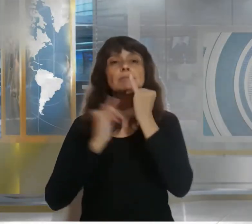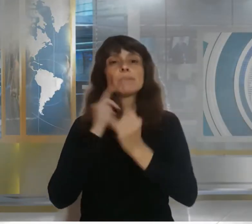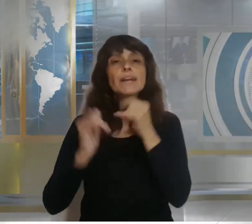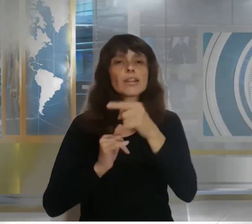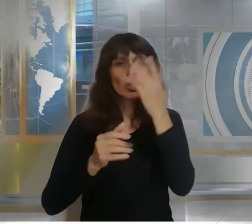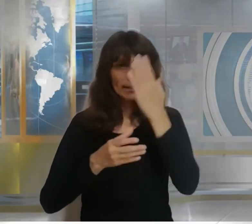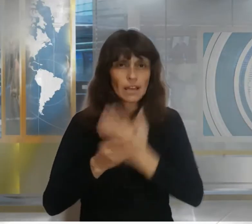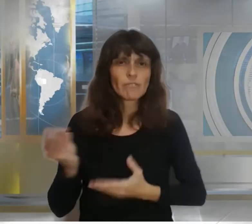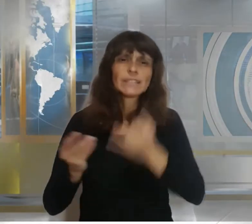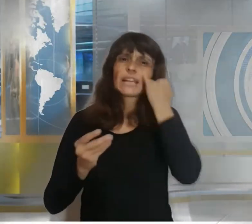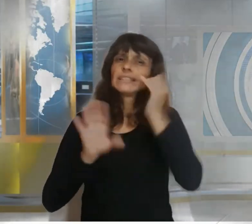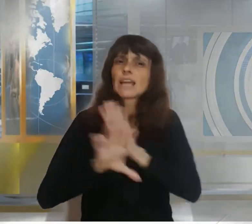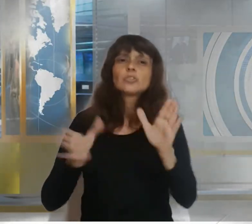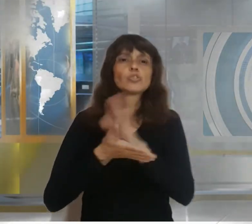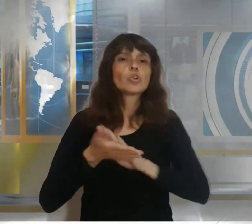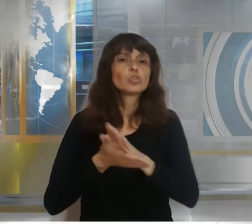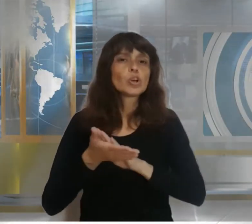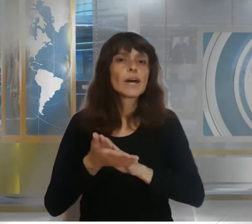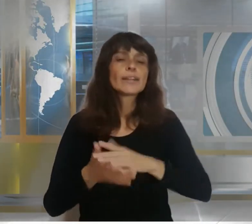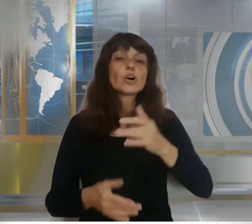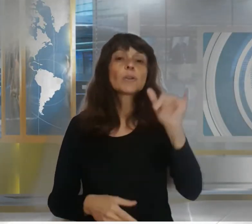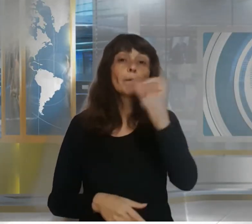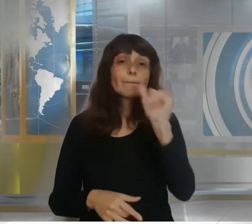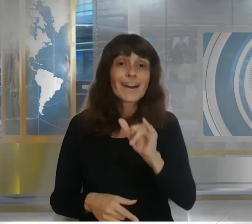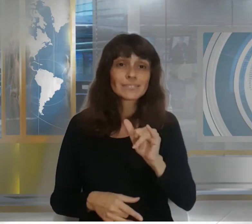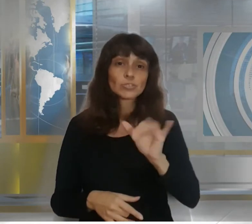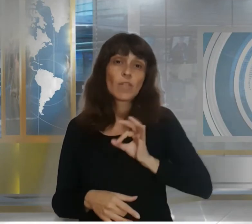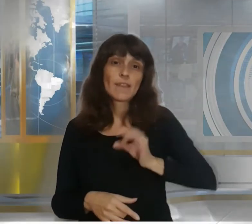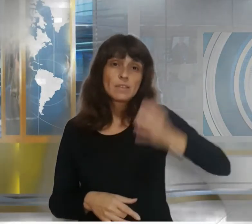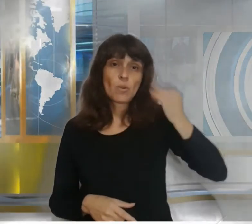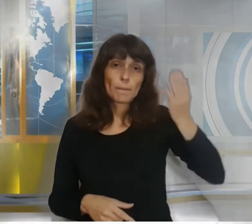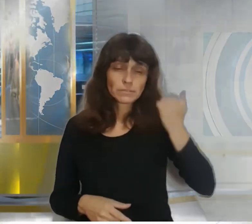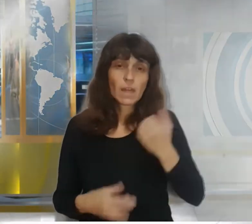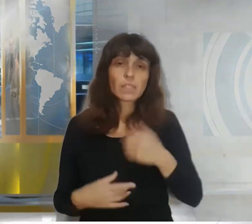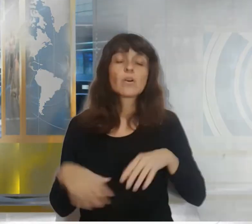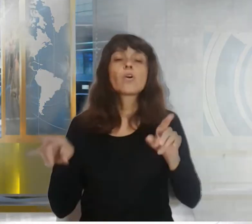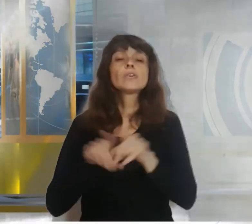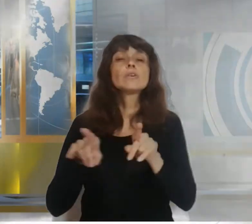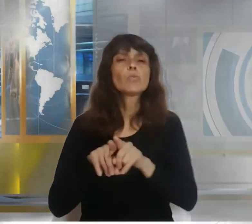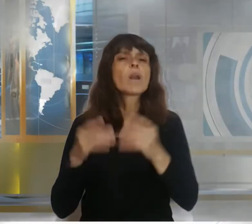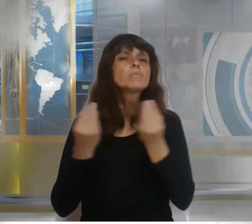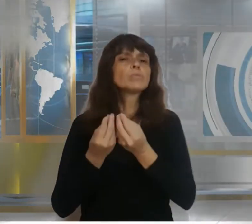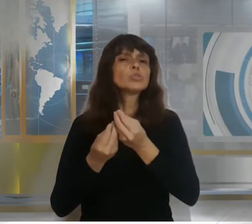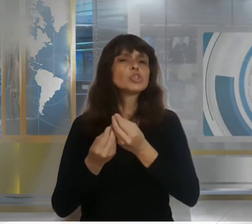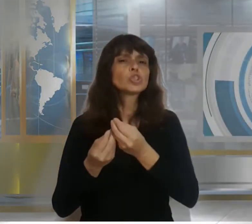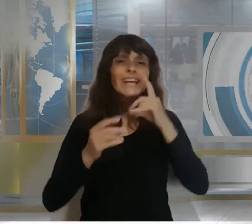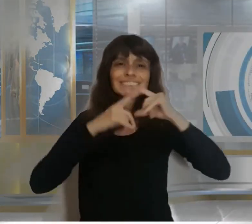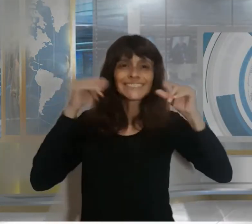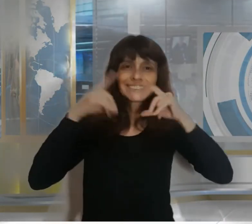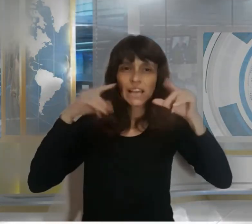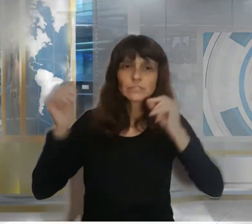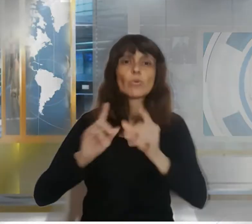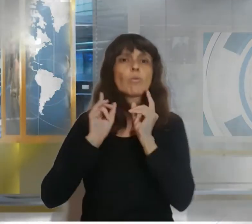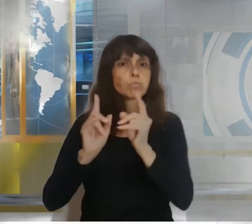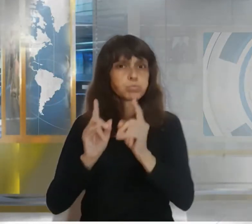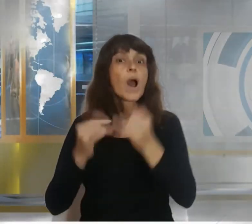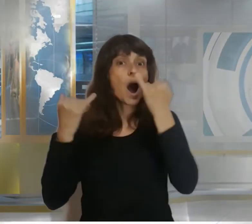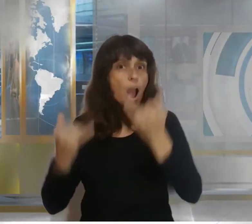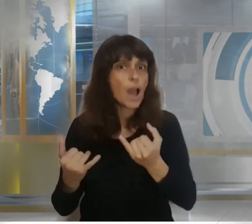en marzo del 2020 pese a esto muchos chats aún están en Google a la vista de todo el mundo